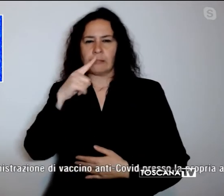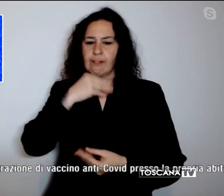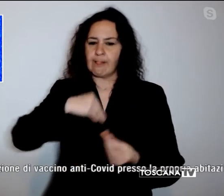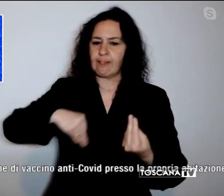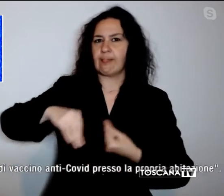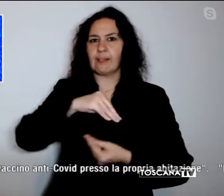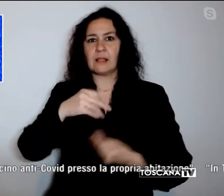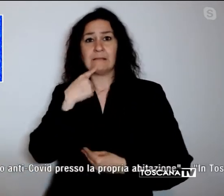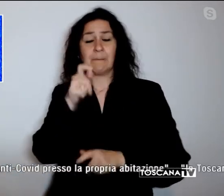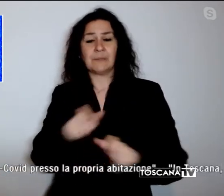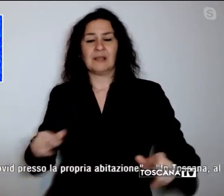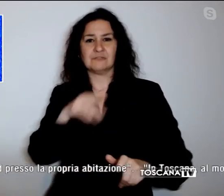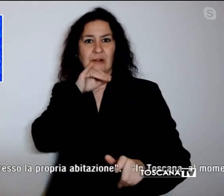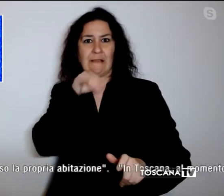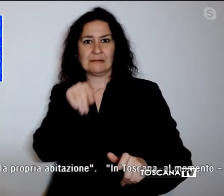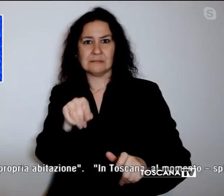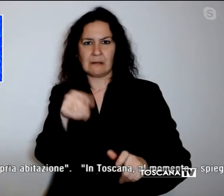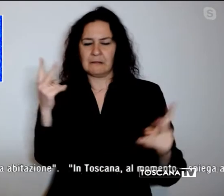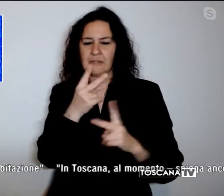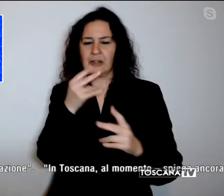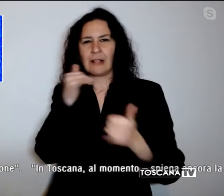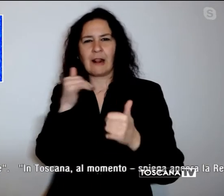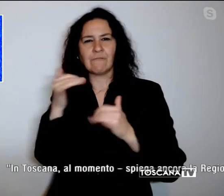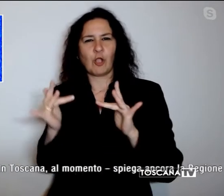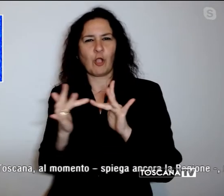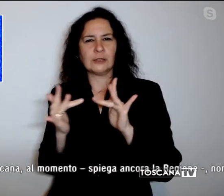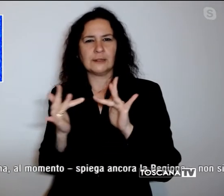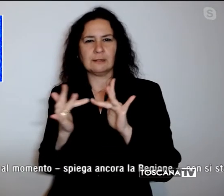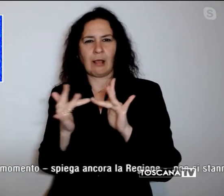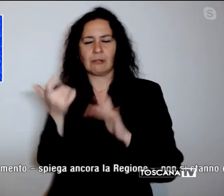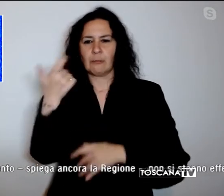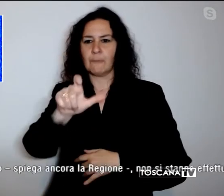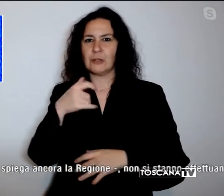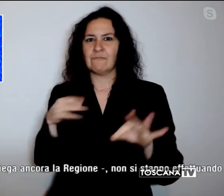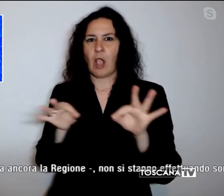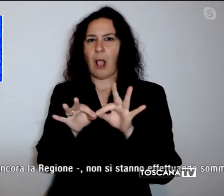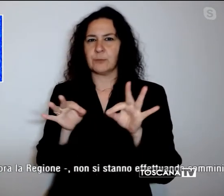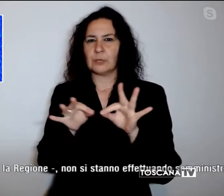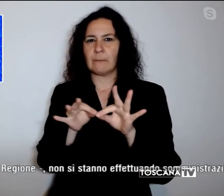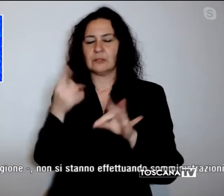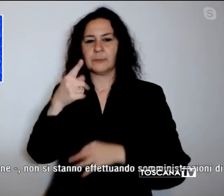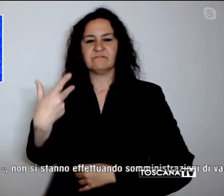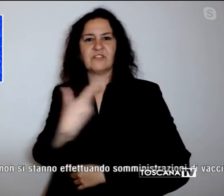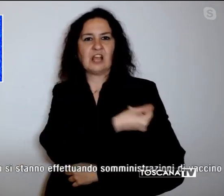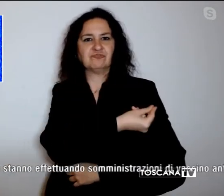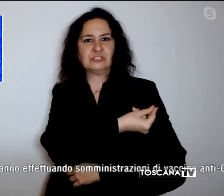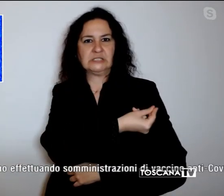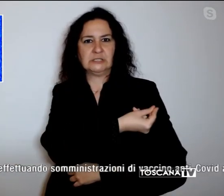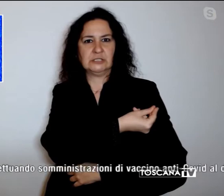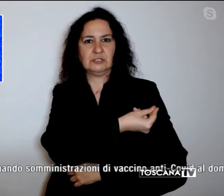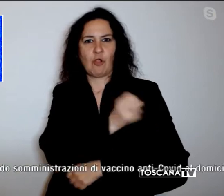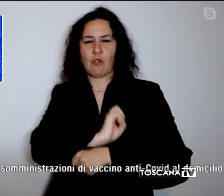anziane contattate telefonicamente per un appuntamento di somministrazione di vaccino anti-covid